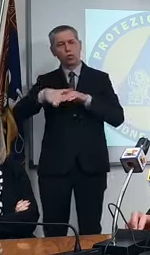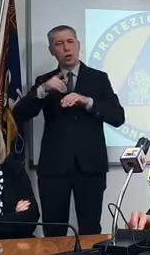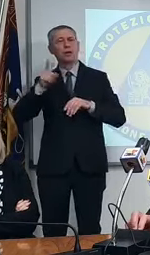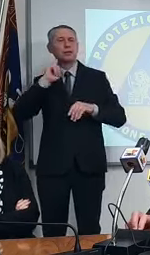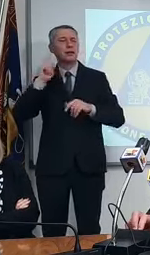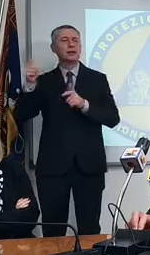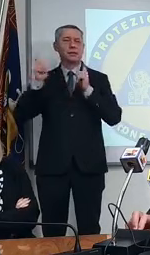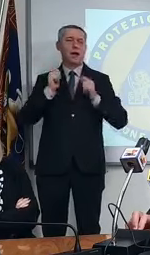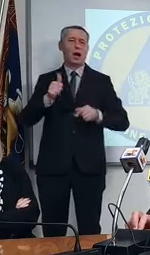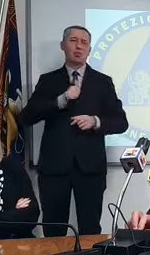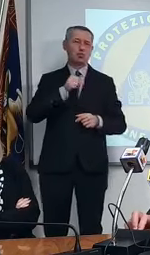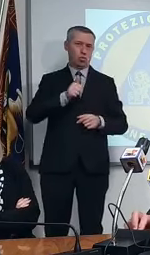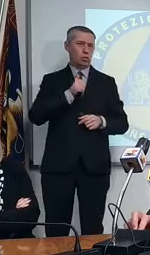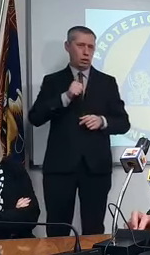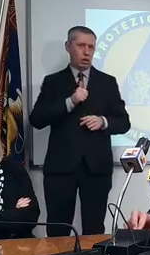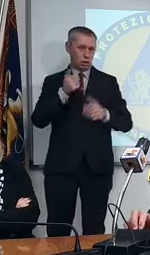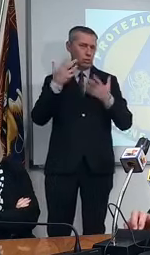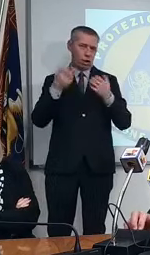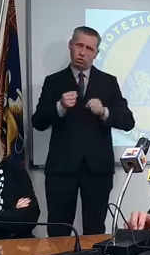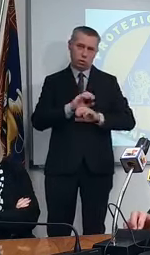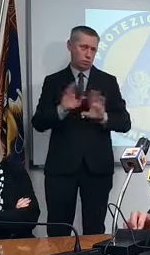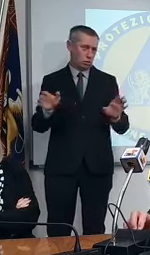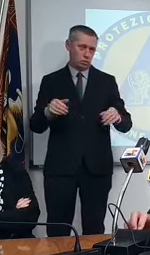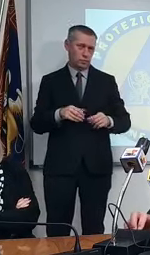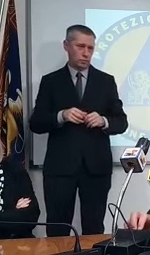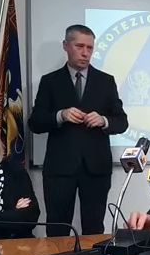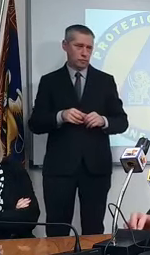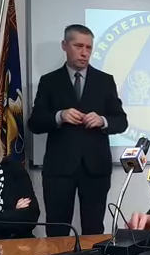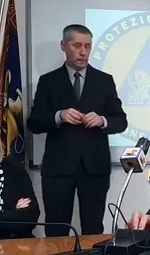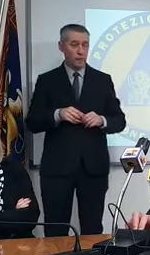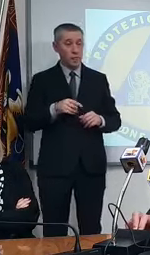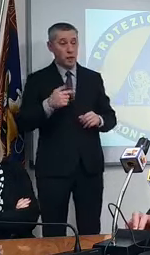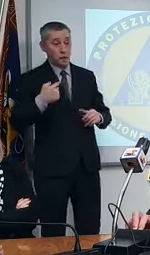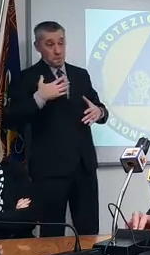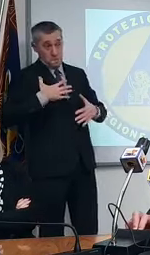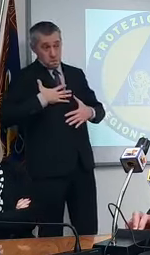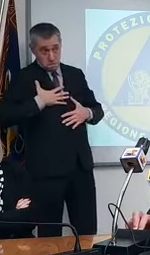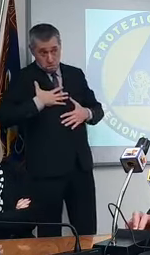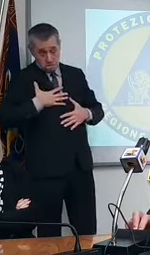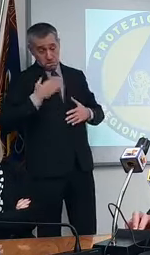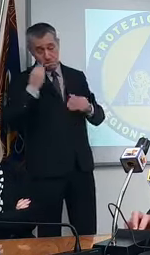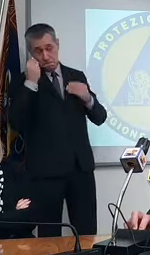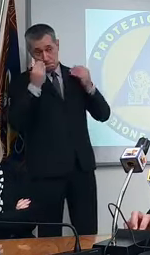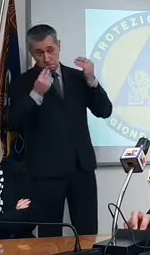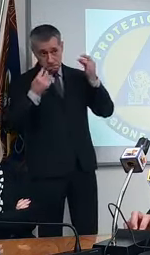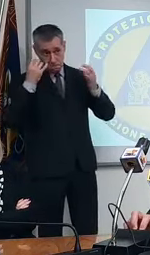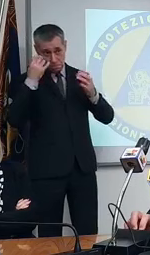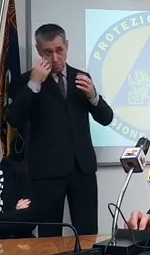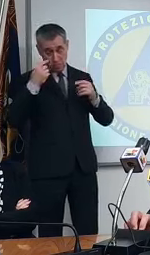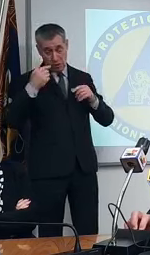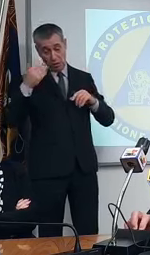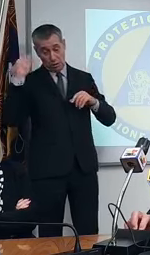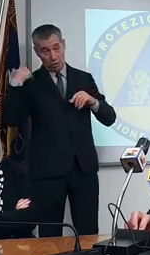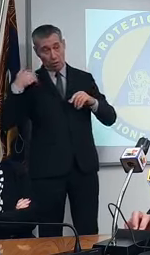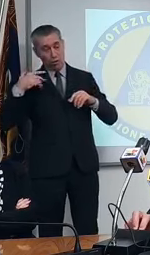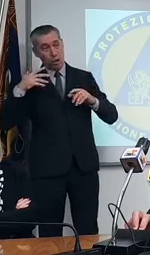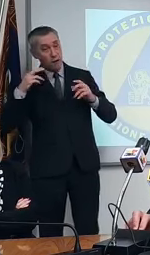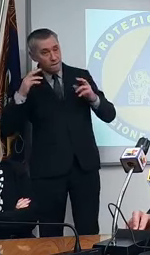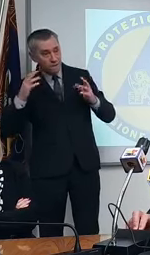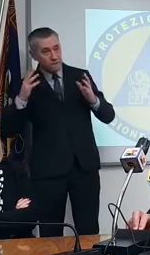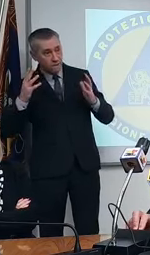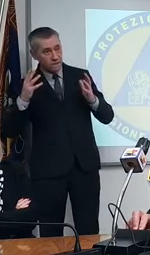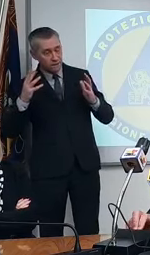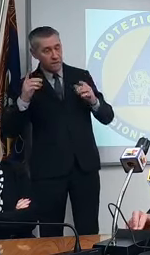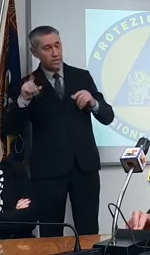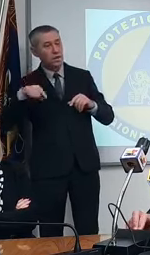sa che ho come l'impressione che dopo le grandi speranze dal governo Draghi